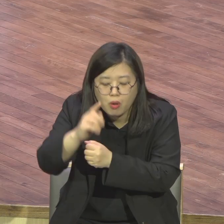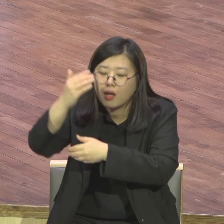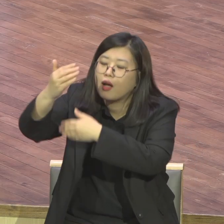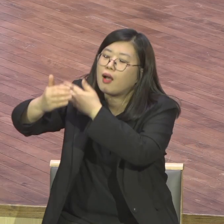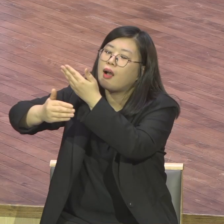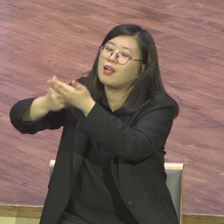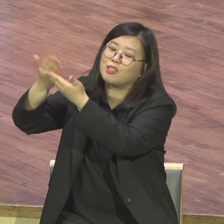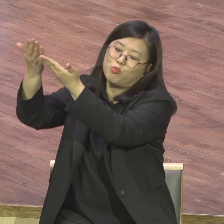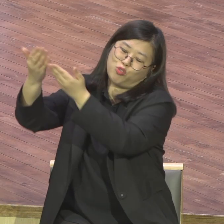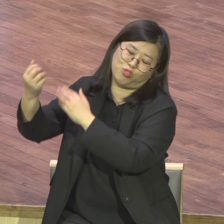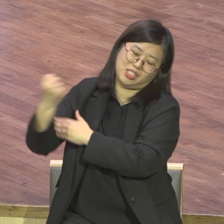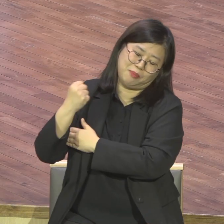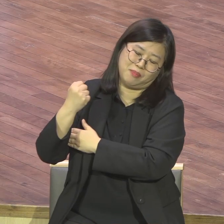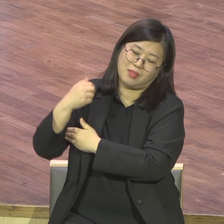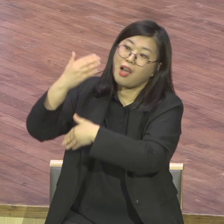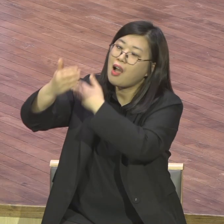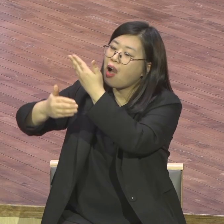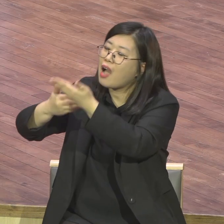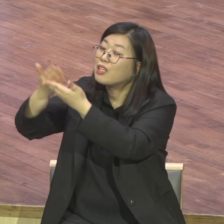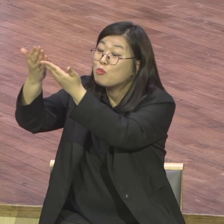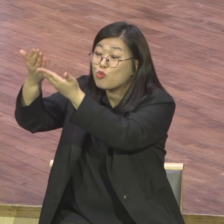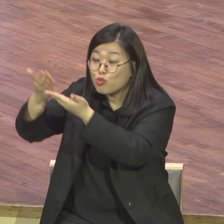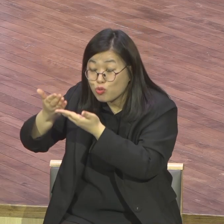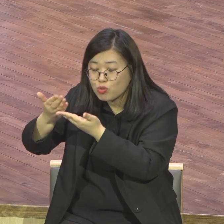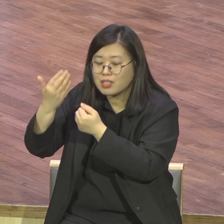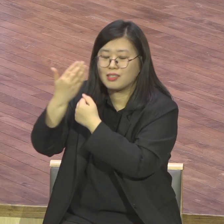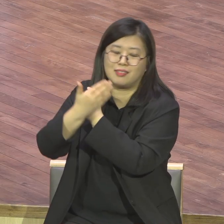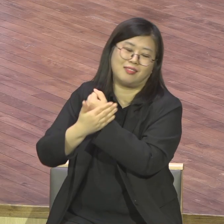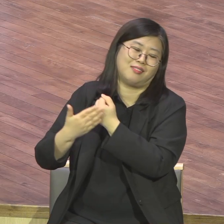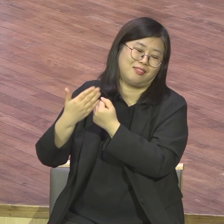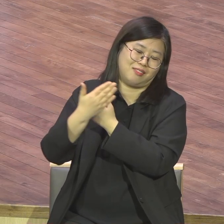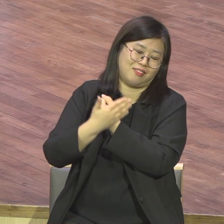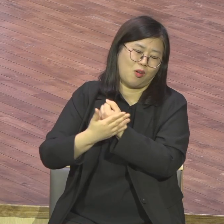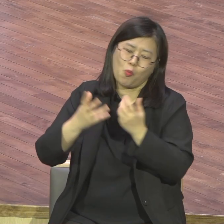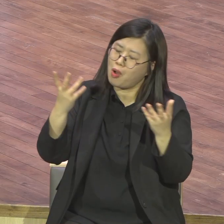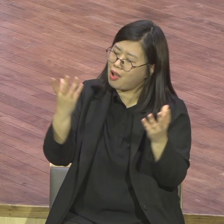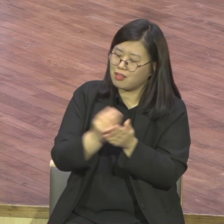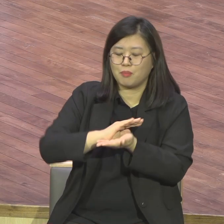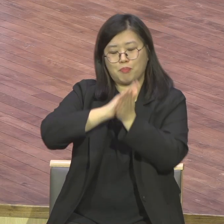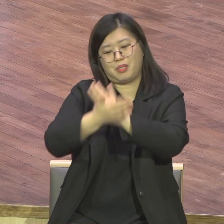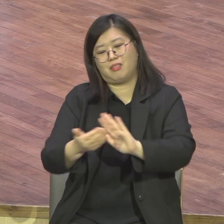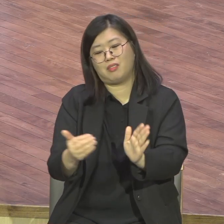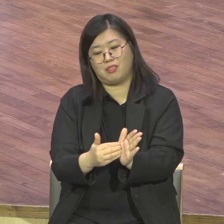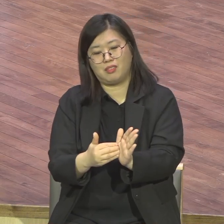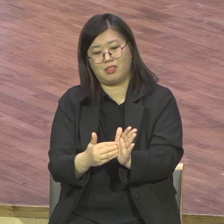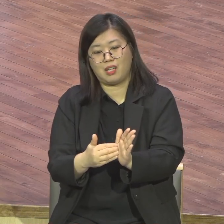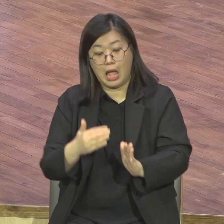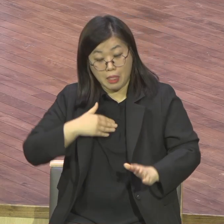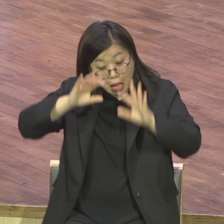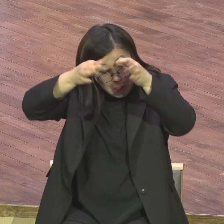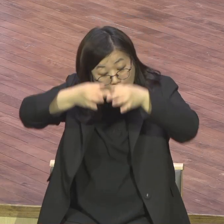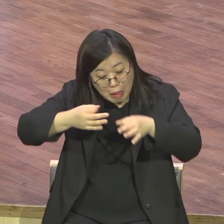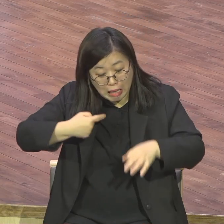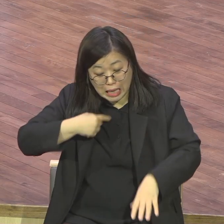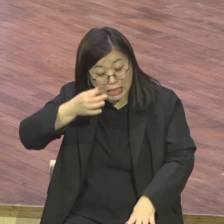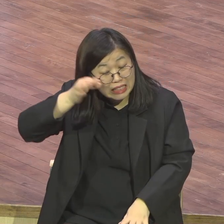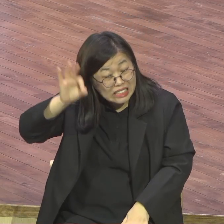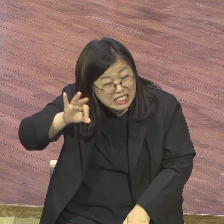보잘것 없습니까 뻔합니까 아무것도 없습니까 어떻게 합니까 이걸 하나님 주신 것